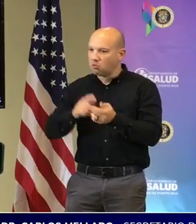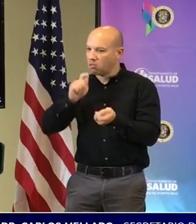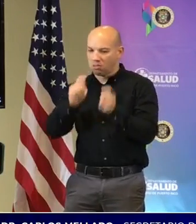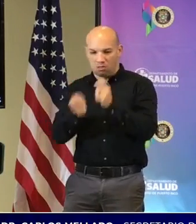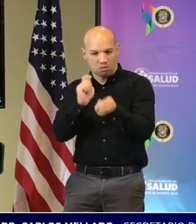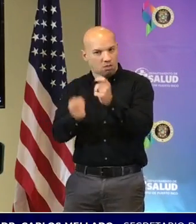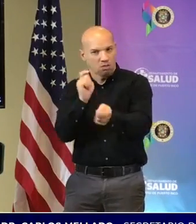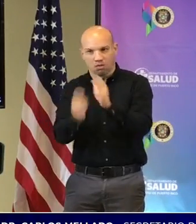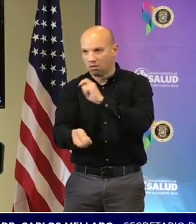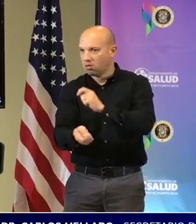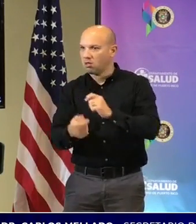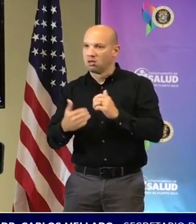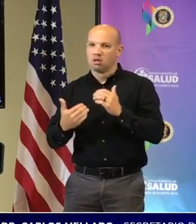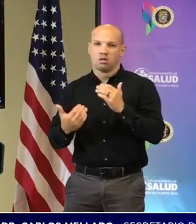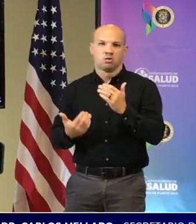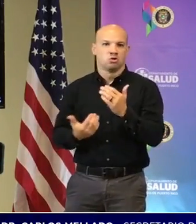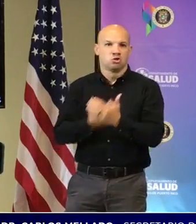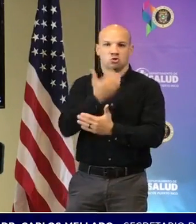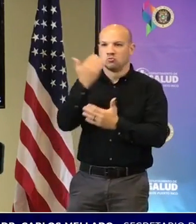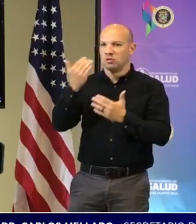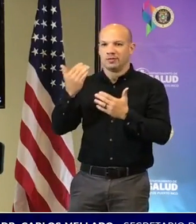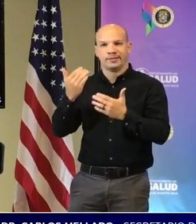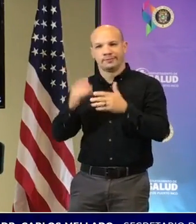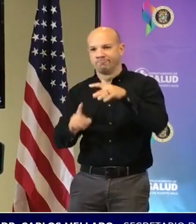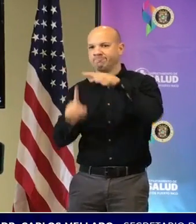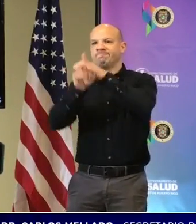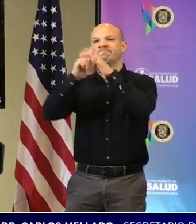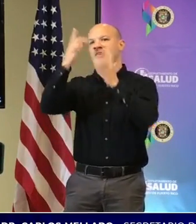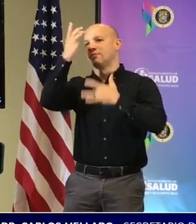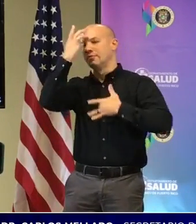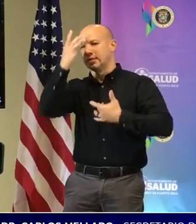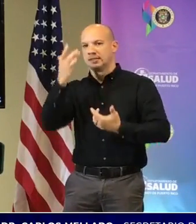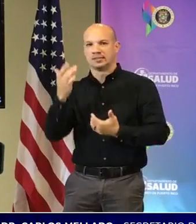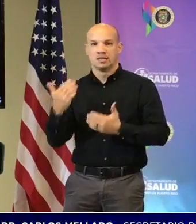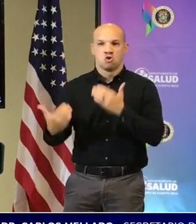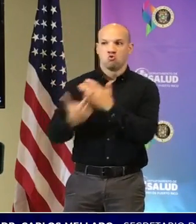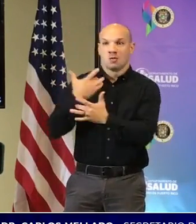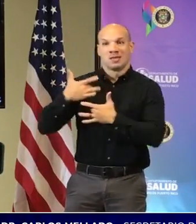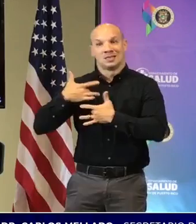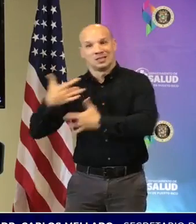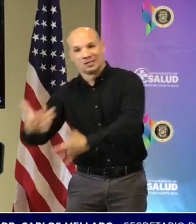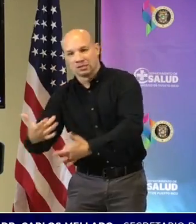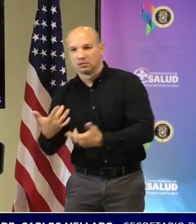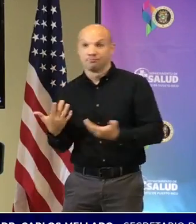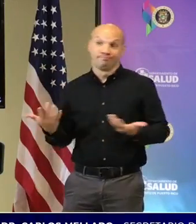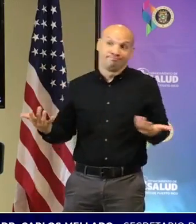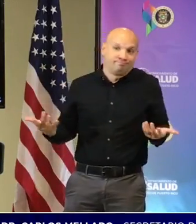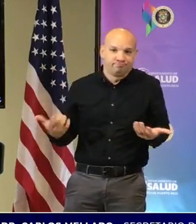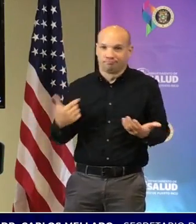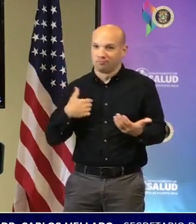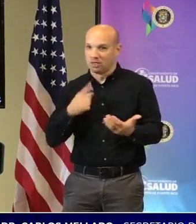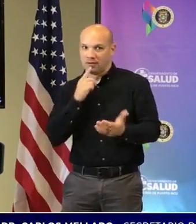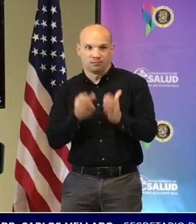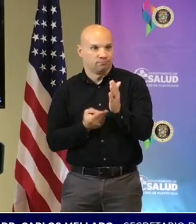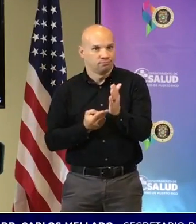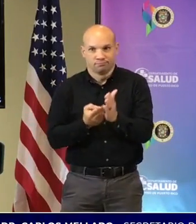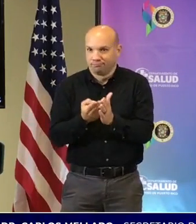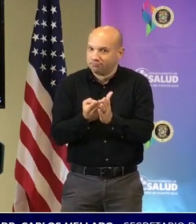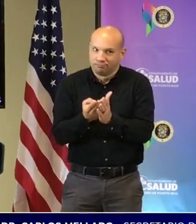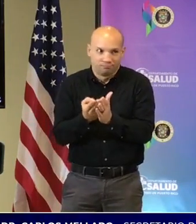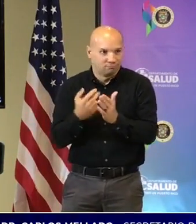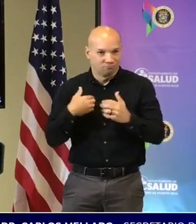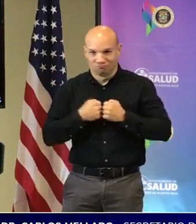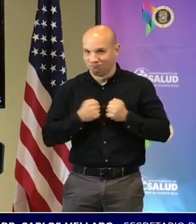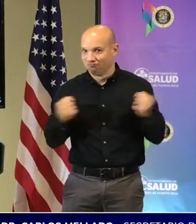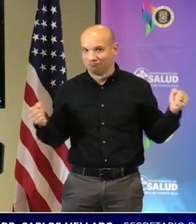nuevas complicaciones, nuevas tendencias. Y esto es un virus que yo siempre he dicho, ¿verdad? Y lo digo con la mayor honestidad y sinceridad del mundo,